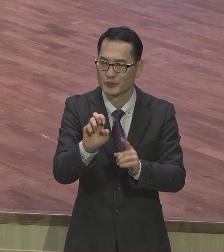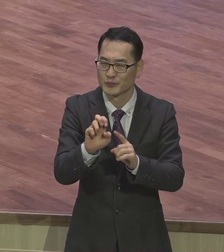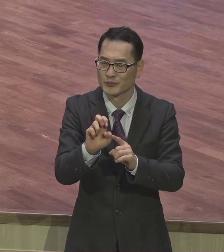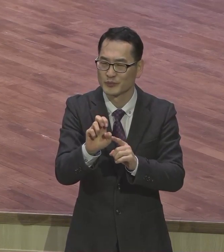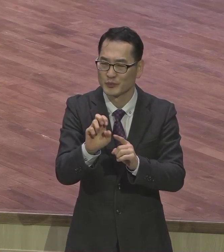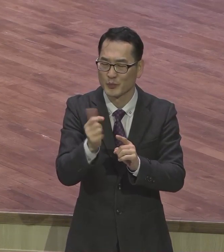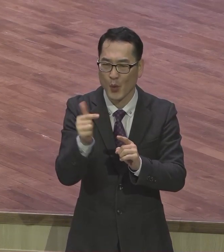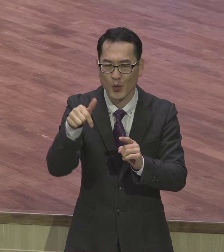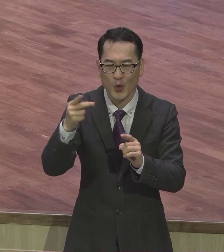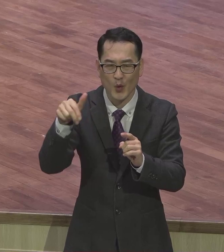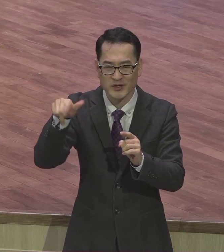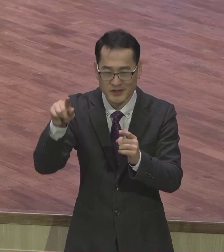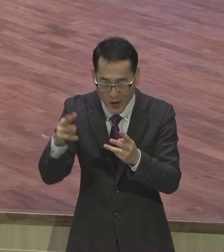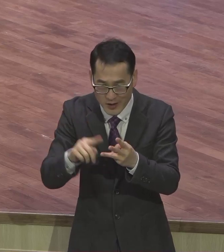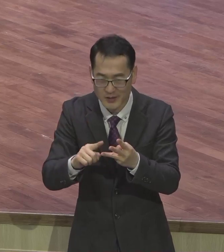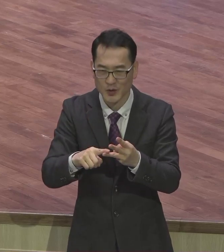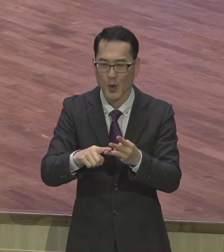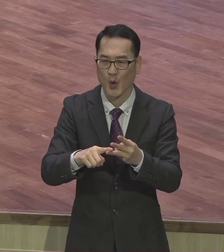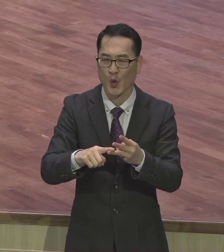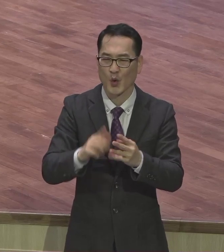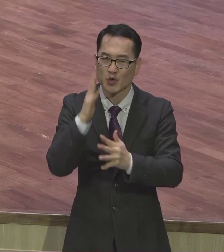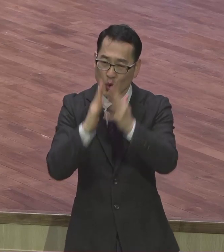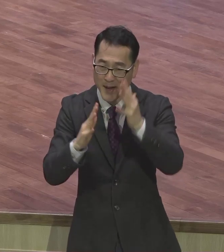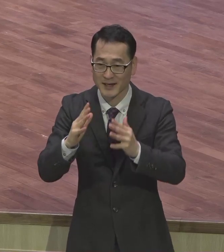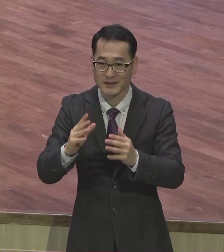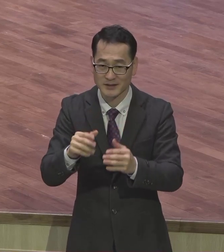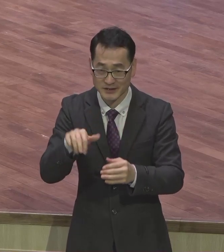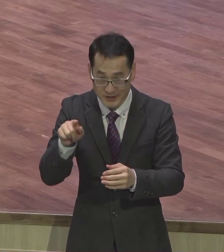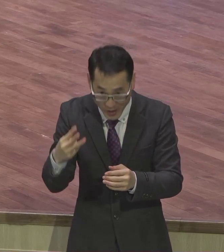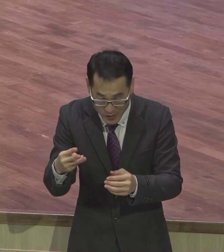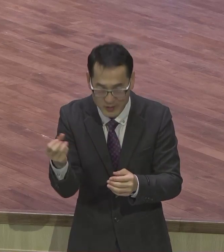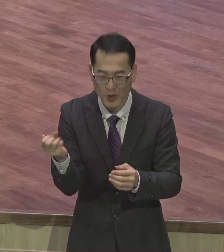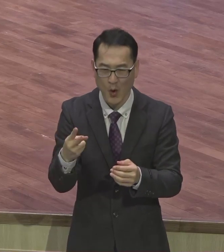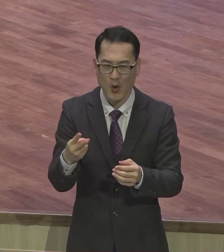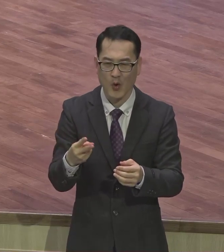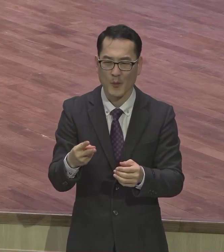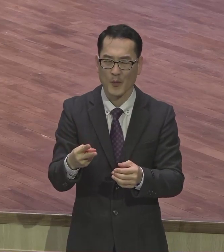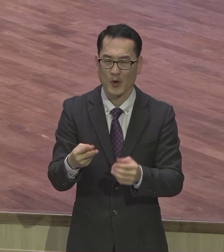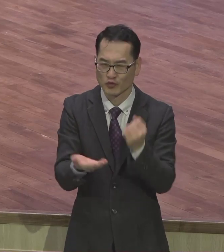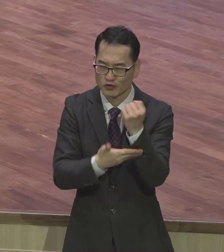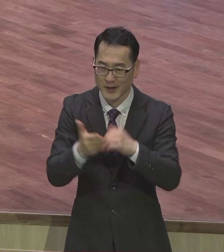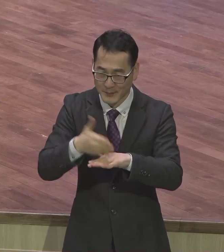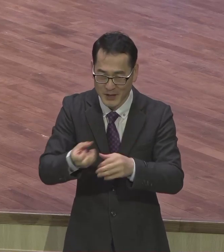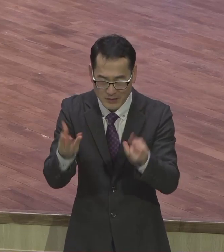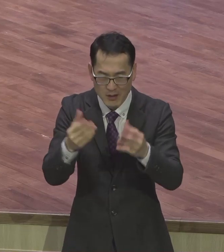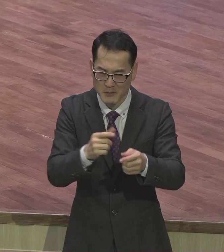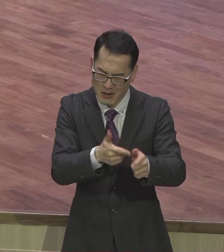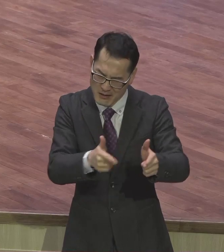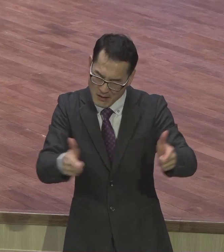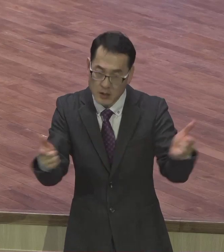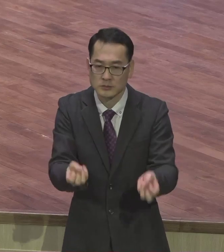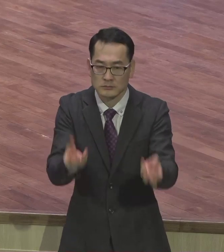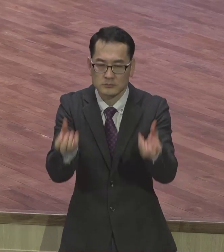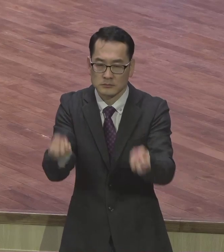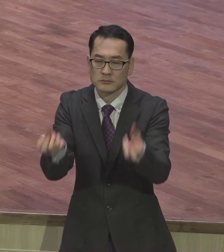수전절 지켜라. 하나님이 모세를 통해서 이런 일법을 딱 만들어놨어요. 이스라엘 백성들은